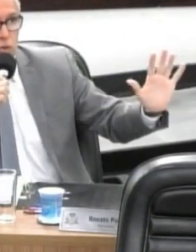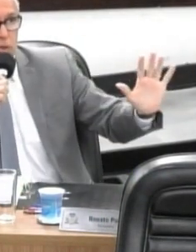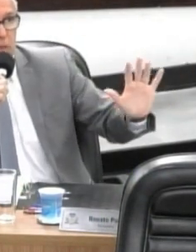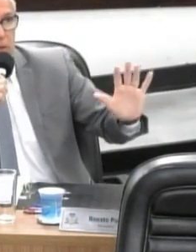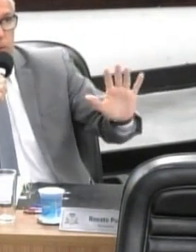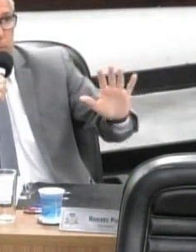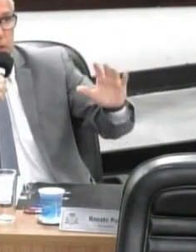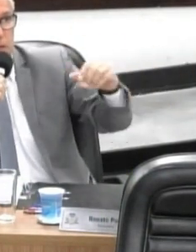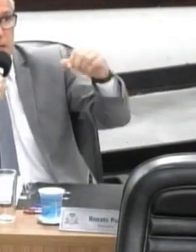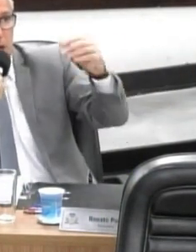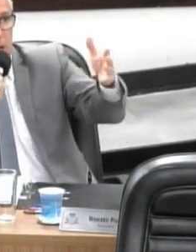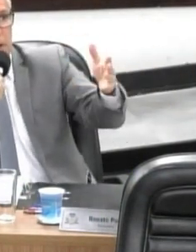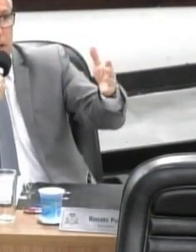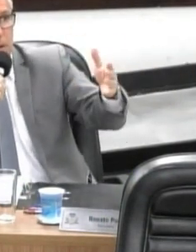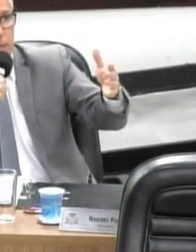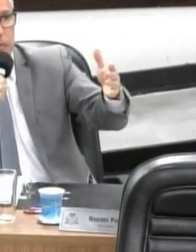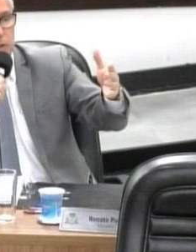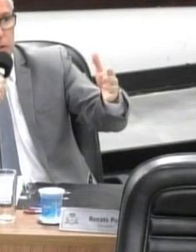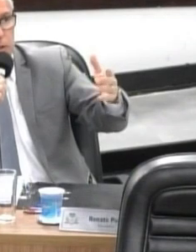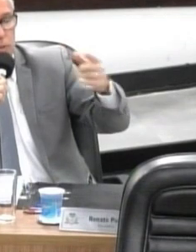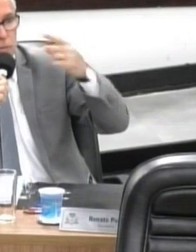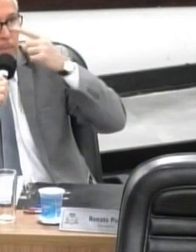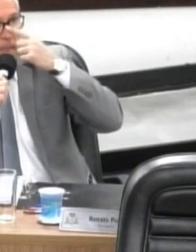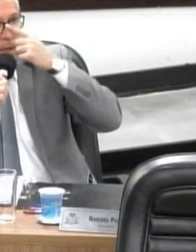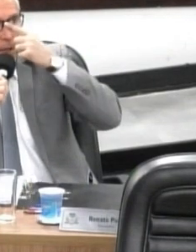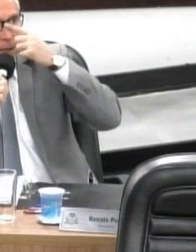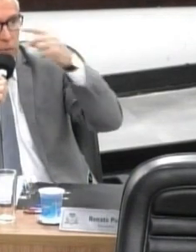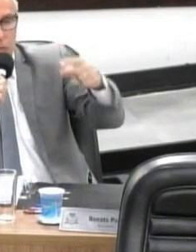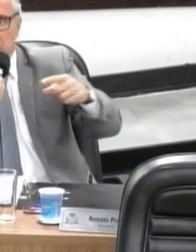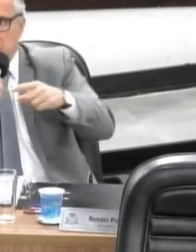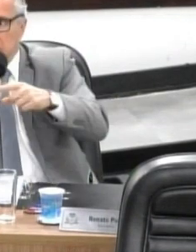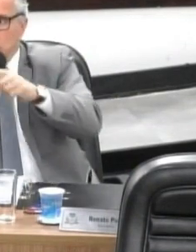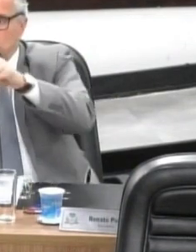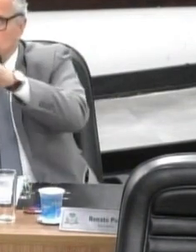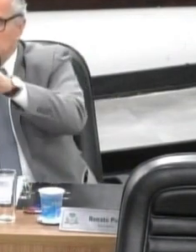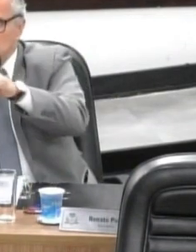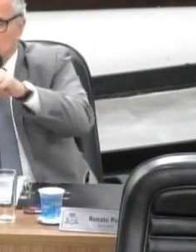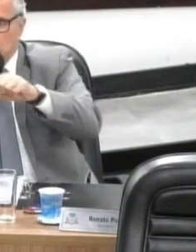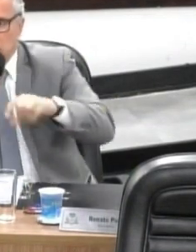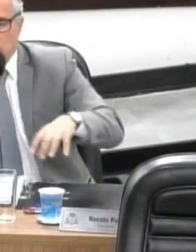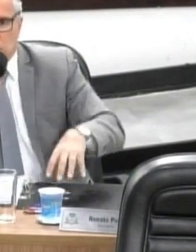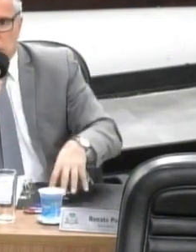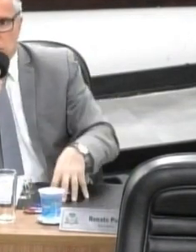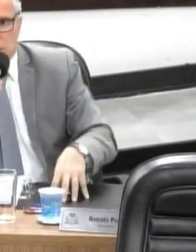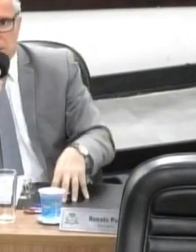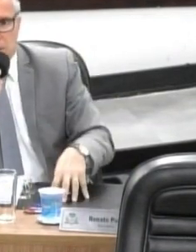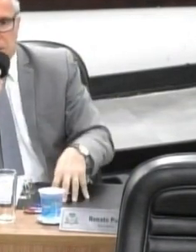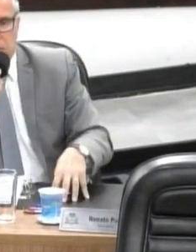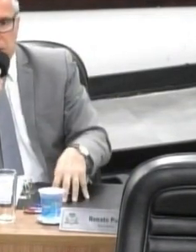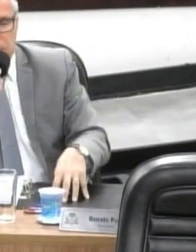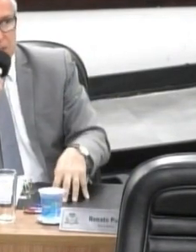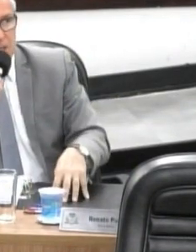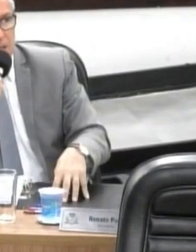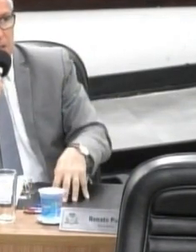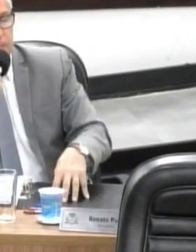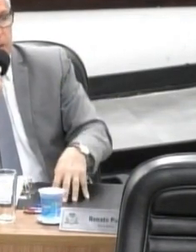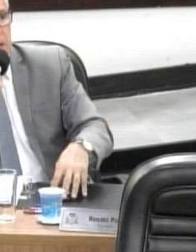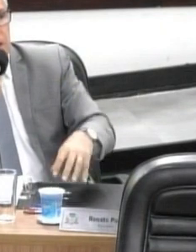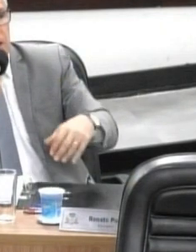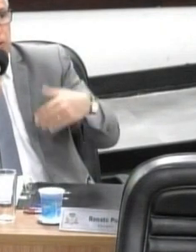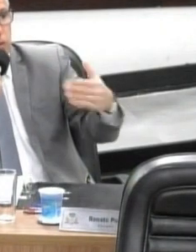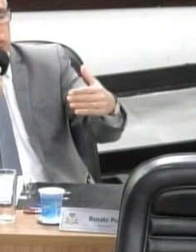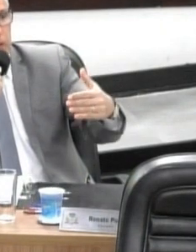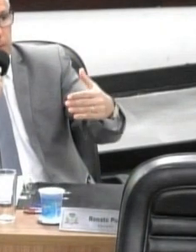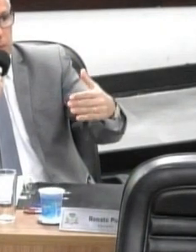passar e isso justifica depois. Agora, aproveitando, eu ia fazer com os membros da Comissão de Trânsito na terça-feira passada,